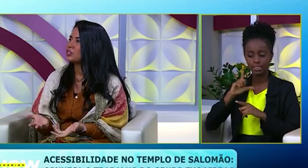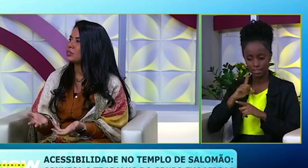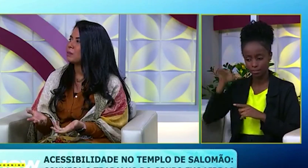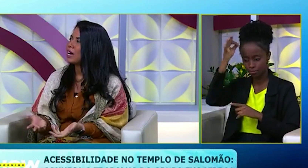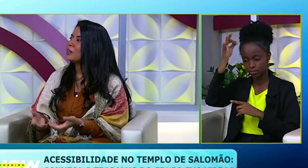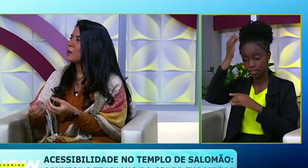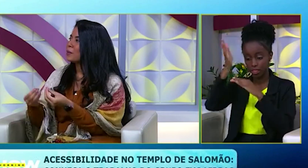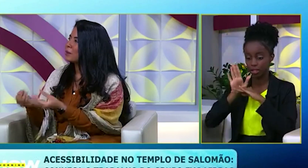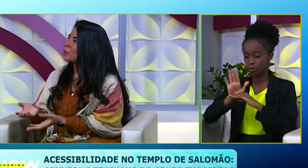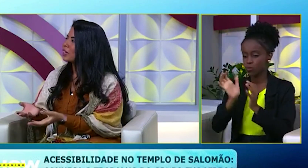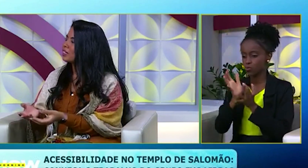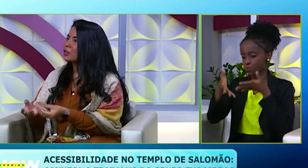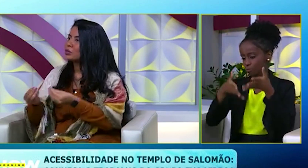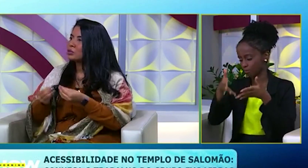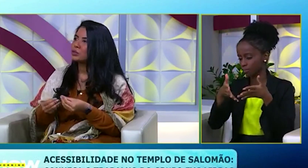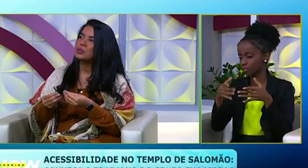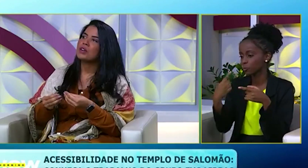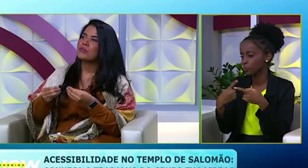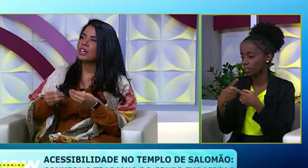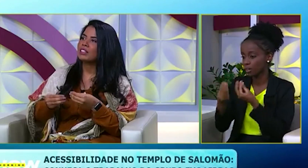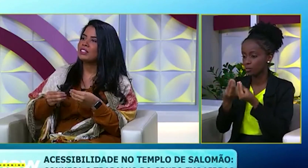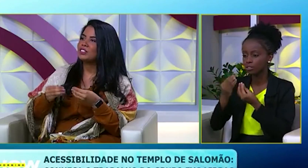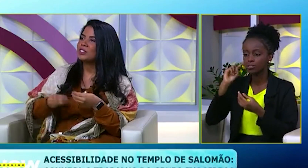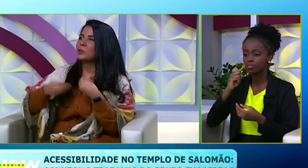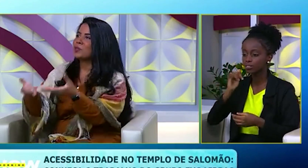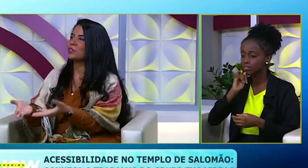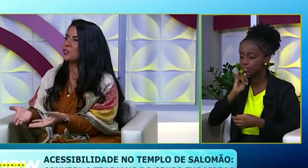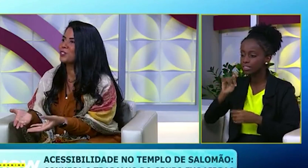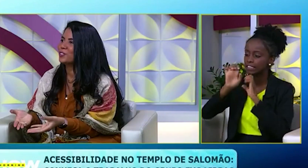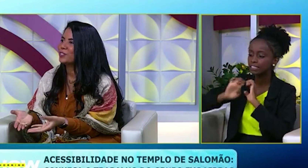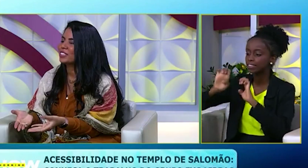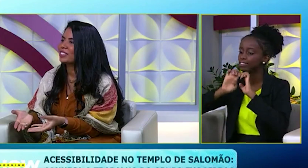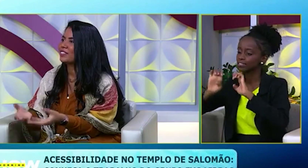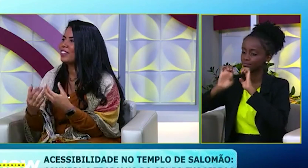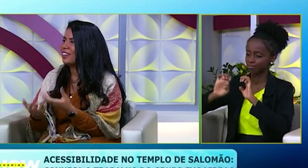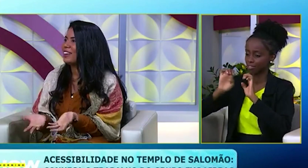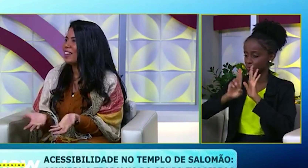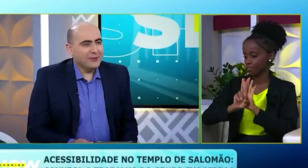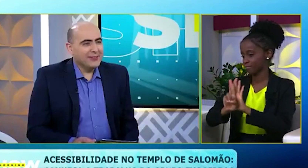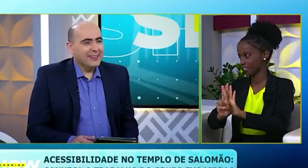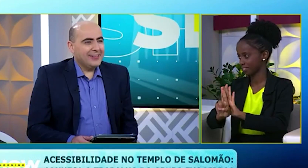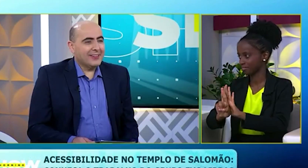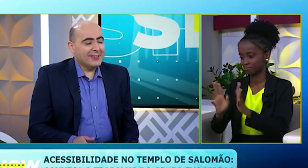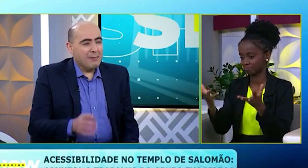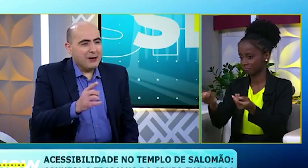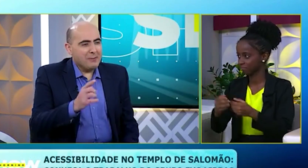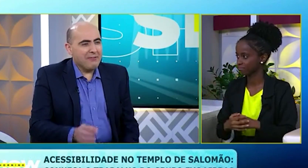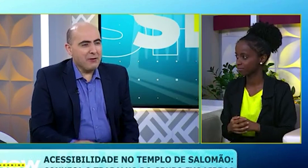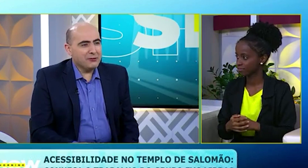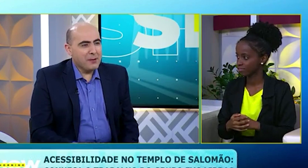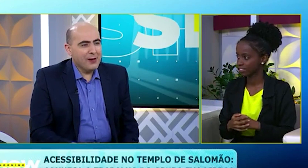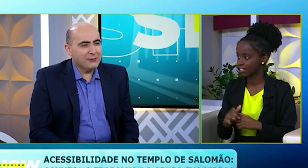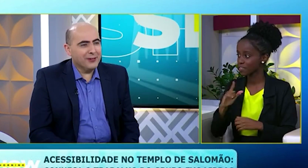ajuda a gente no trabalho. Porque é muito bacana quando um surdo fala de Deus para um outro surdo. É, muito bom. É muito bom. E desse trabalho,